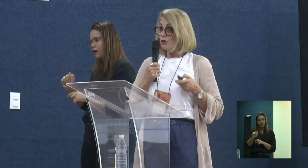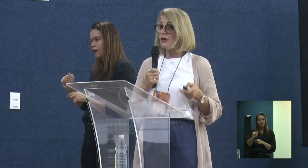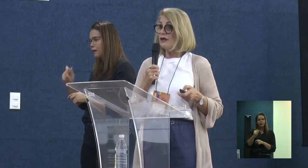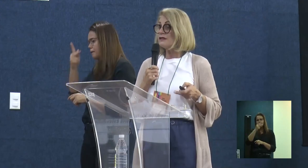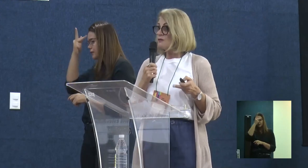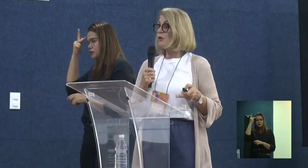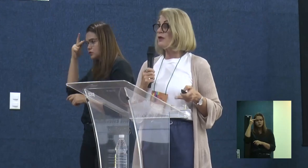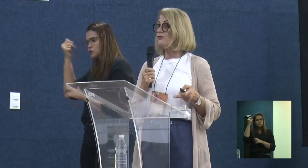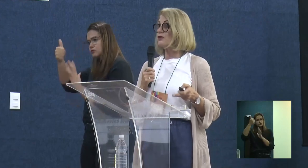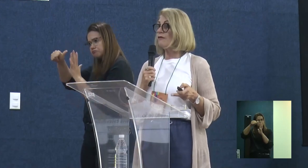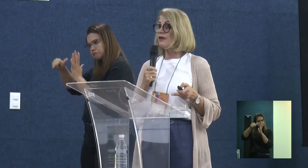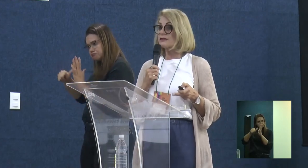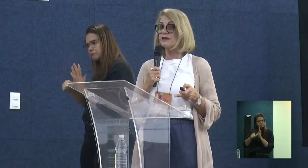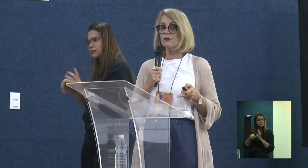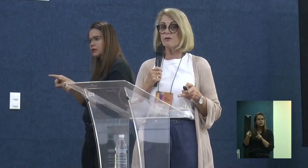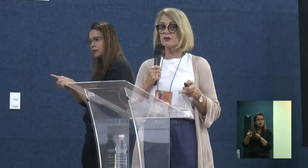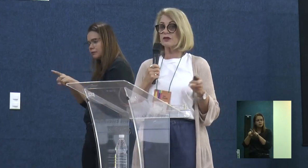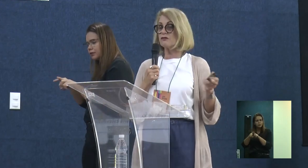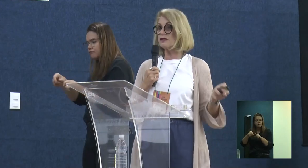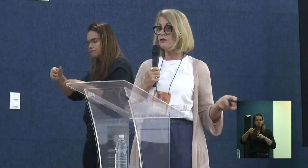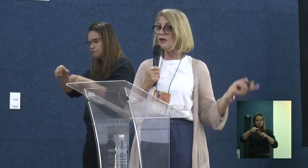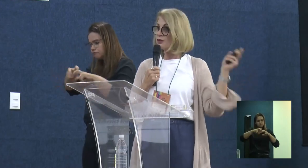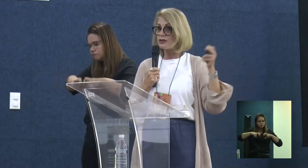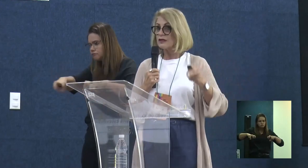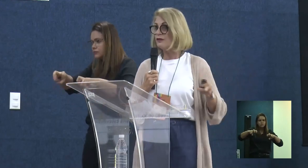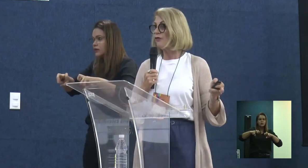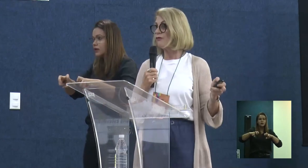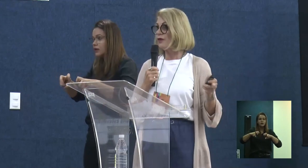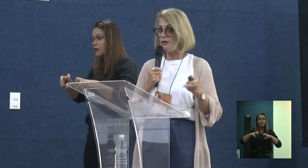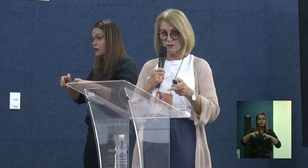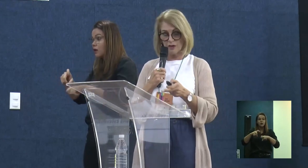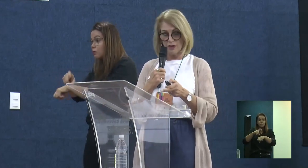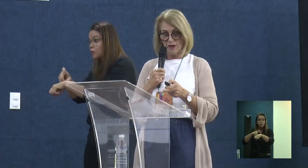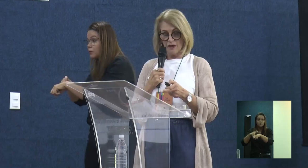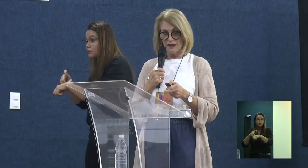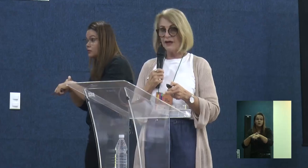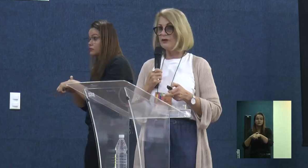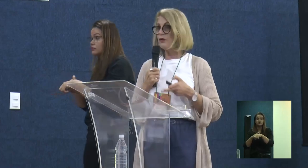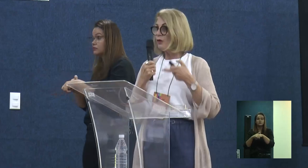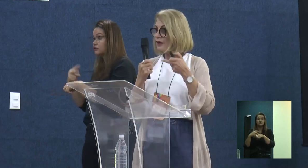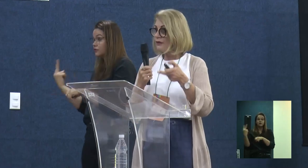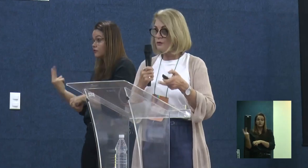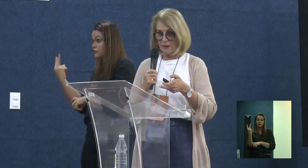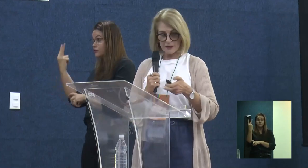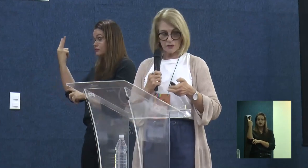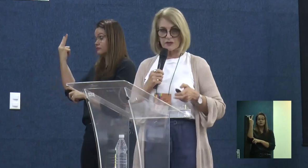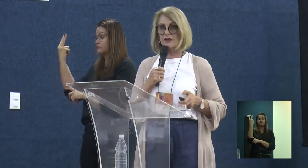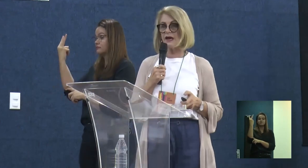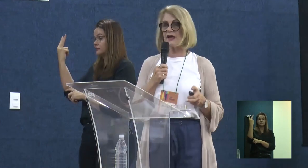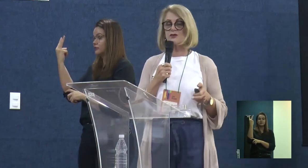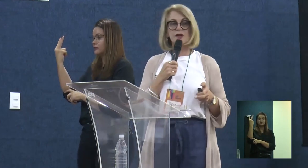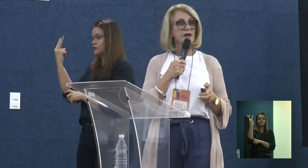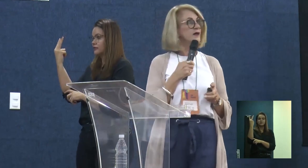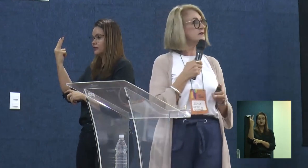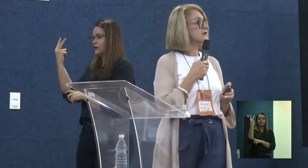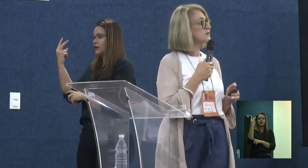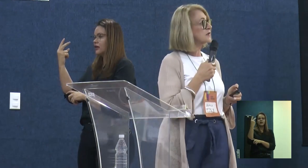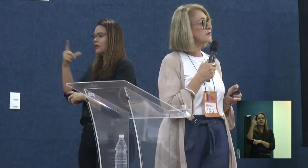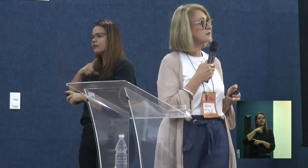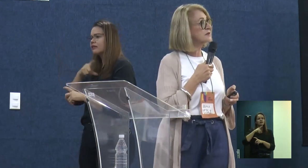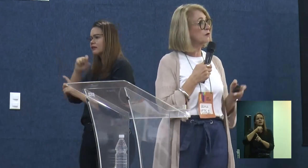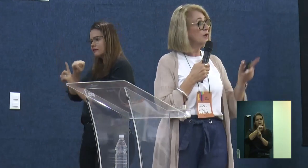e são esses momentos de reflexão na pós-graduação que a gente está devolvendo, colocando para a sociedade